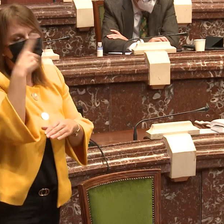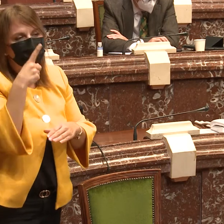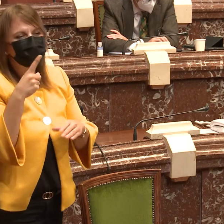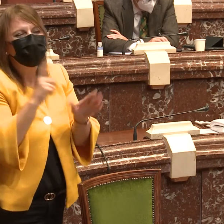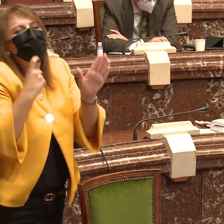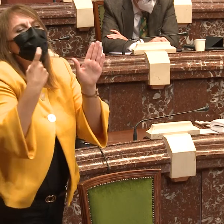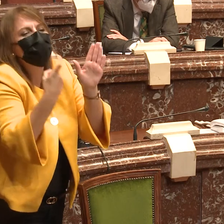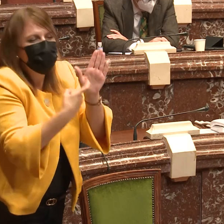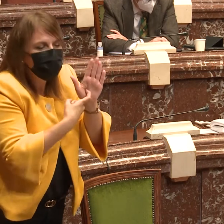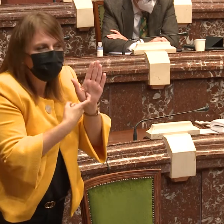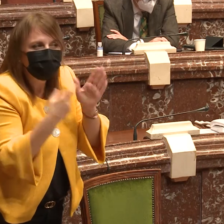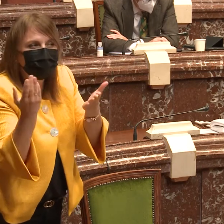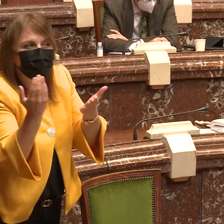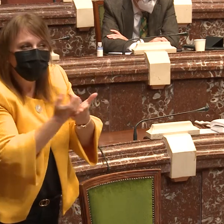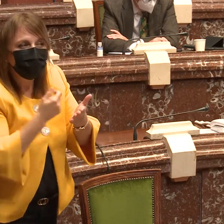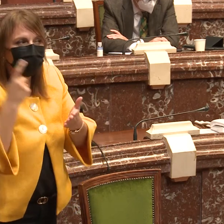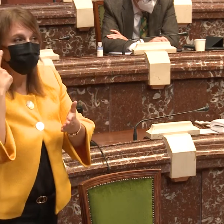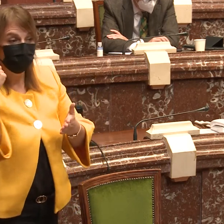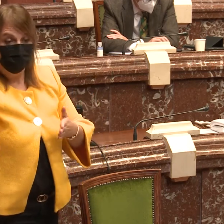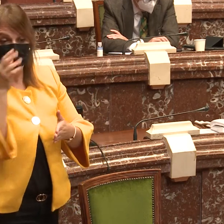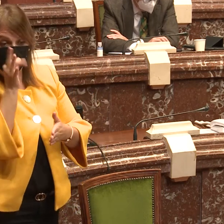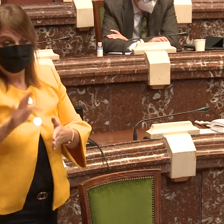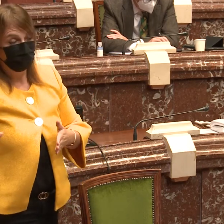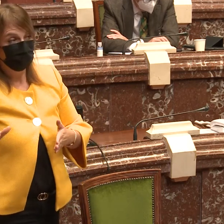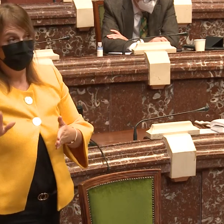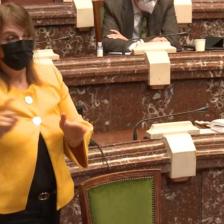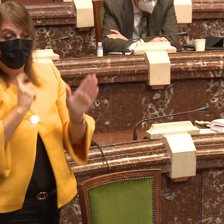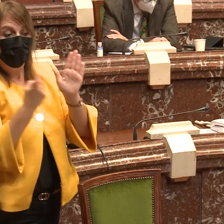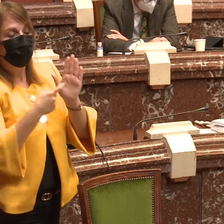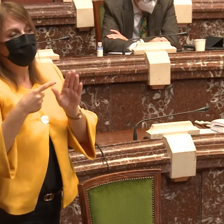Y en materia de accesibilidad, por ejemplo, dentro de los colegios,